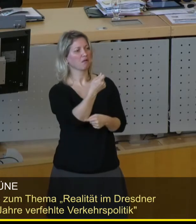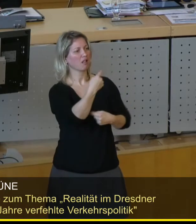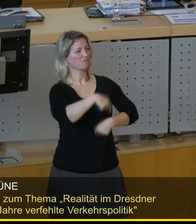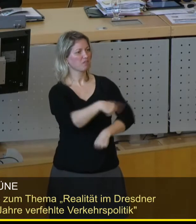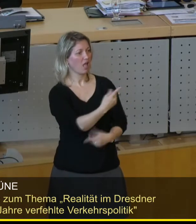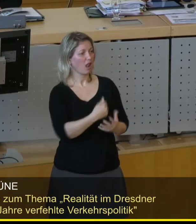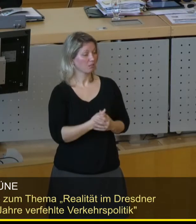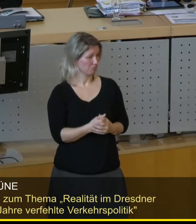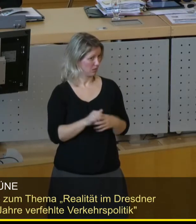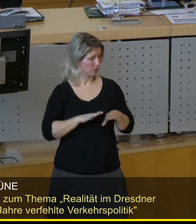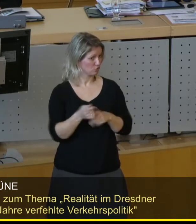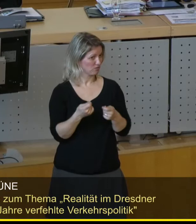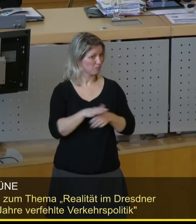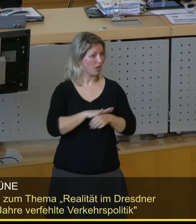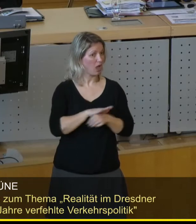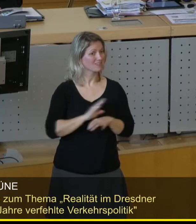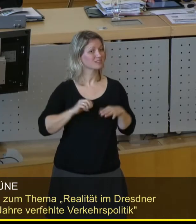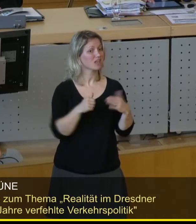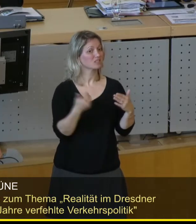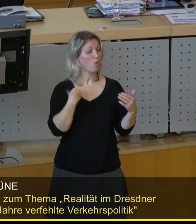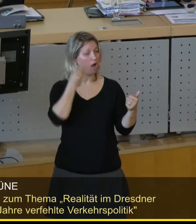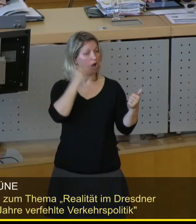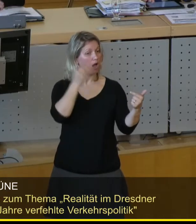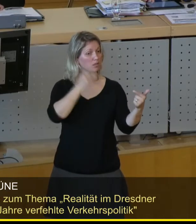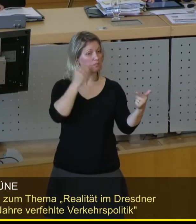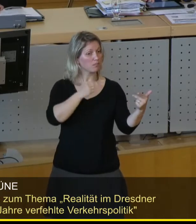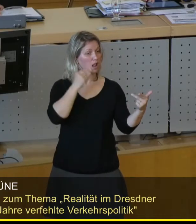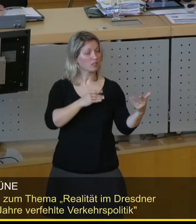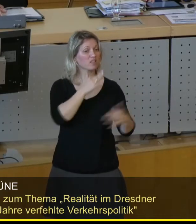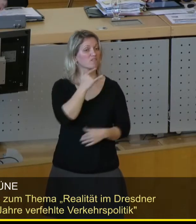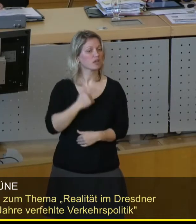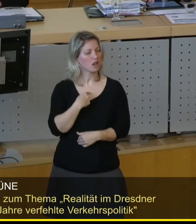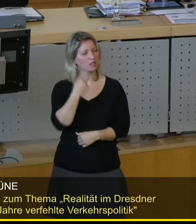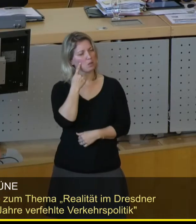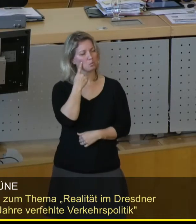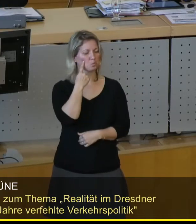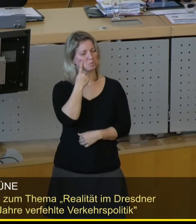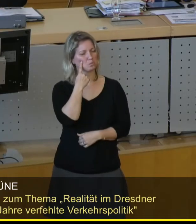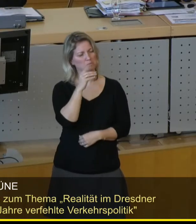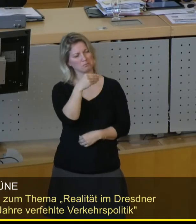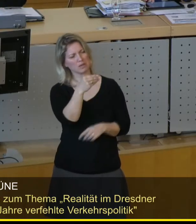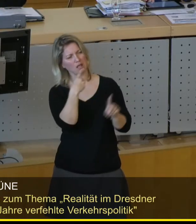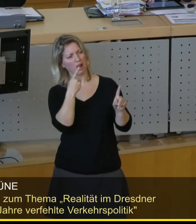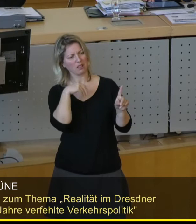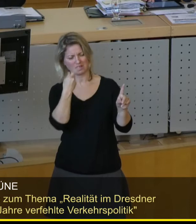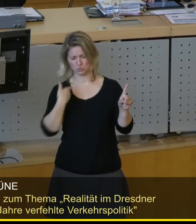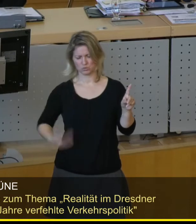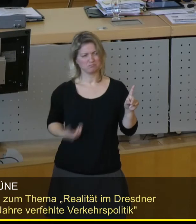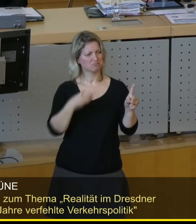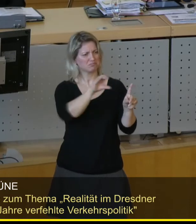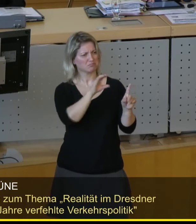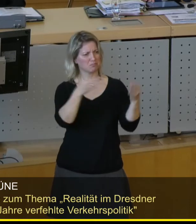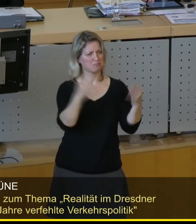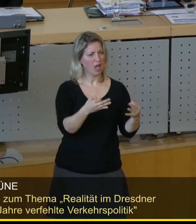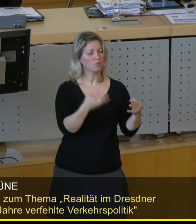Ihnen, der Geschäftsbereich 6 hat sehr viel angemeldet, wo er glaubt, dass zusätzliche Mittel eingepreist werden müssten. Das ist